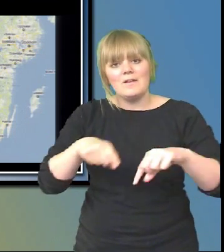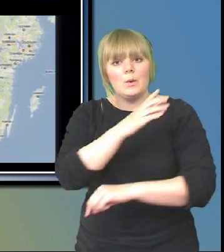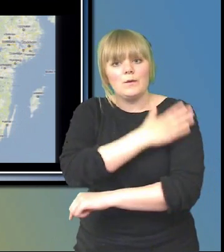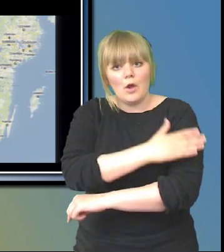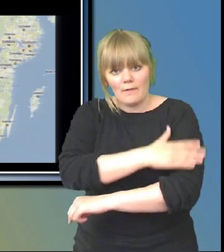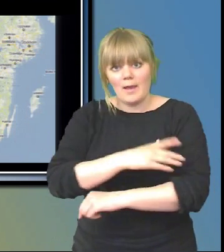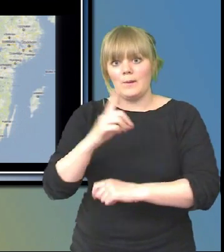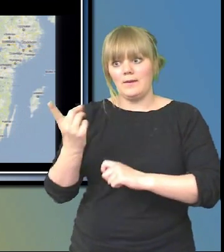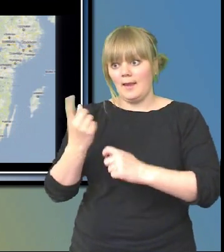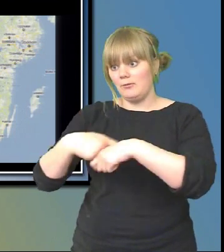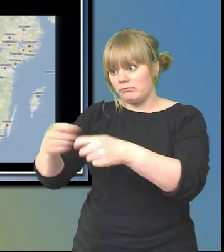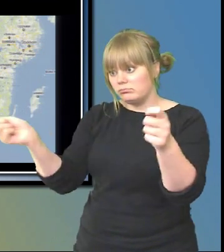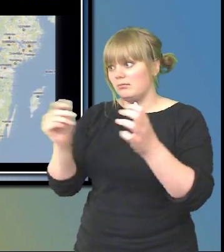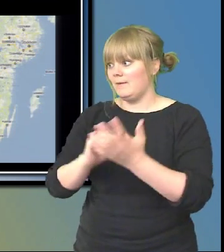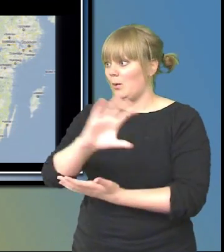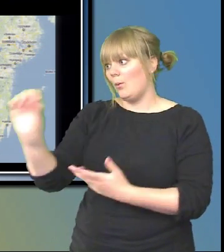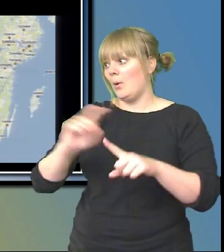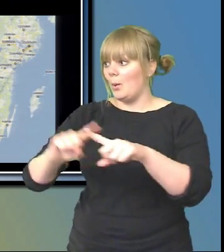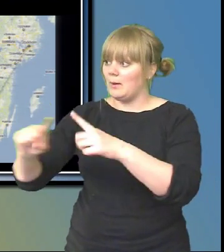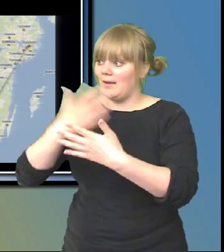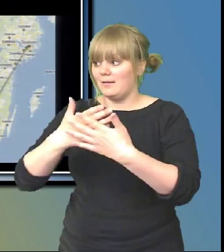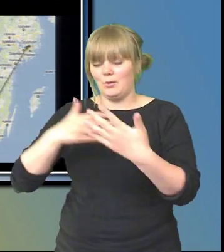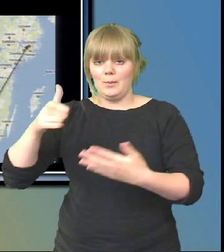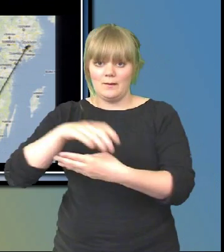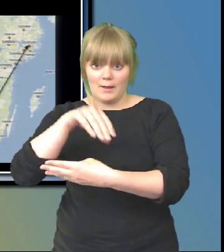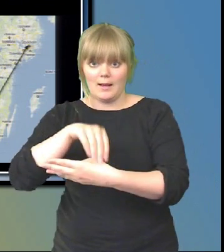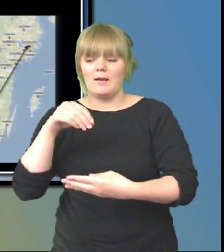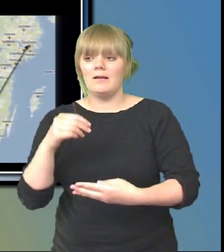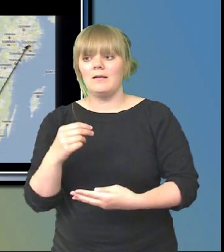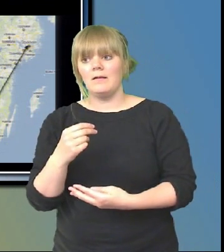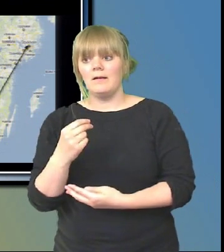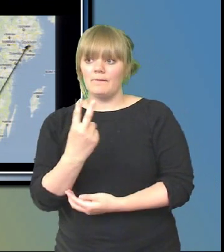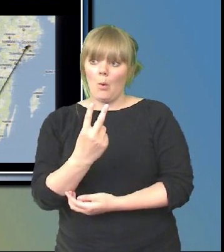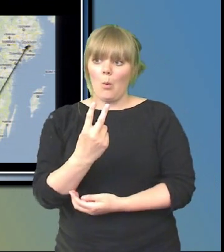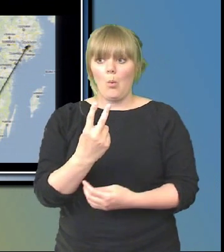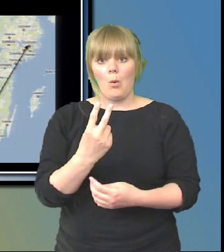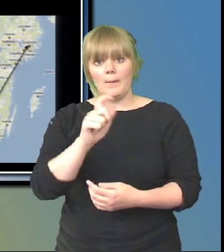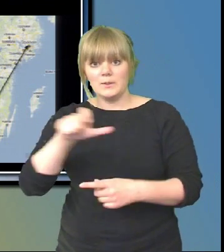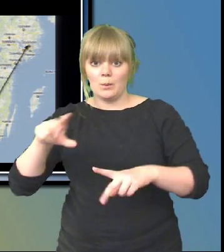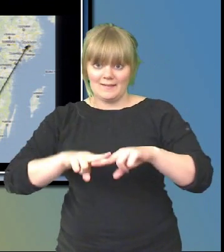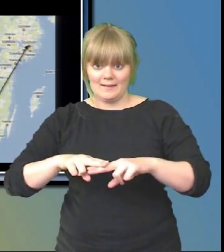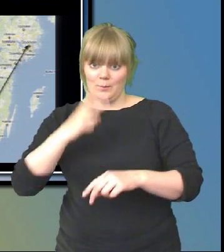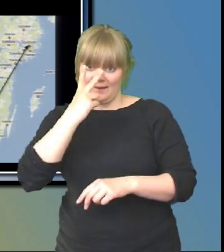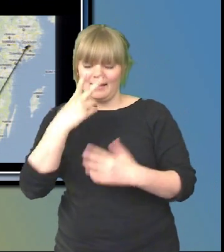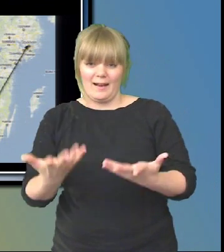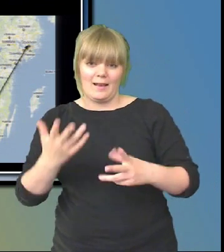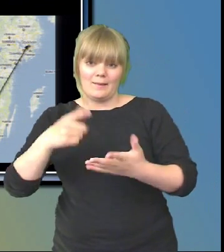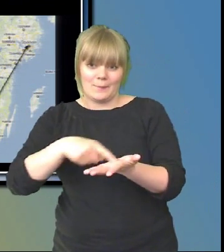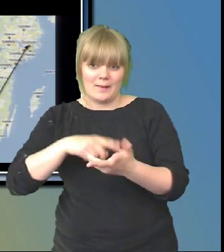tittar runt om i Sverige. Två som sitter och tittar eller flera som sitter och tittar speciellt då det är de i Örebro som sitter där. Eller står rättare sagt